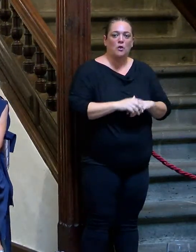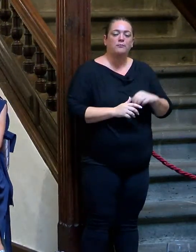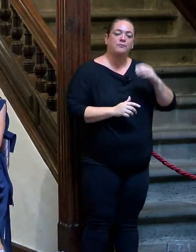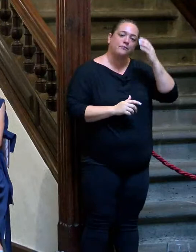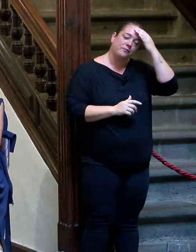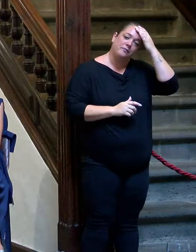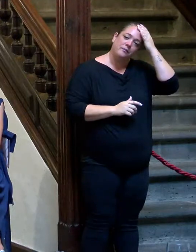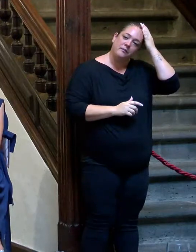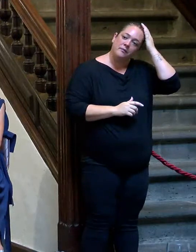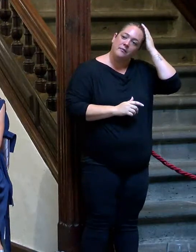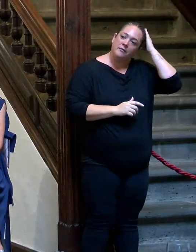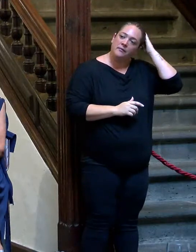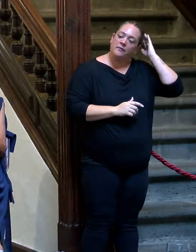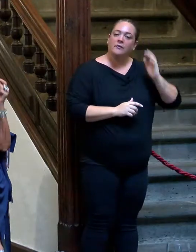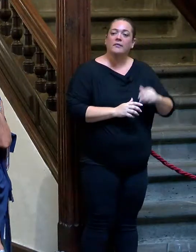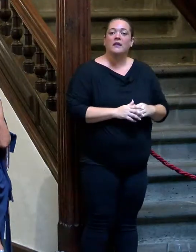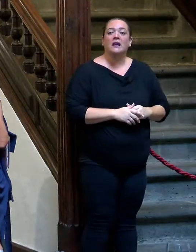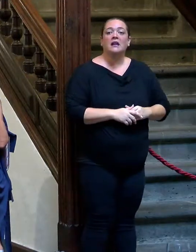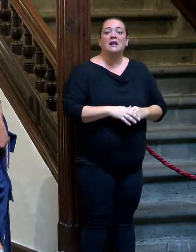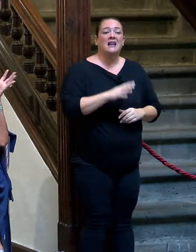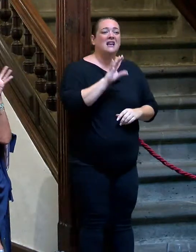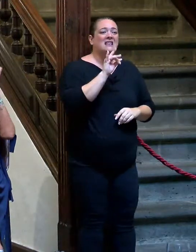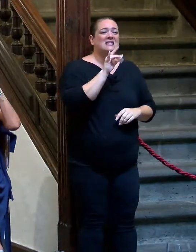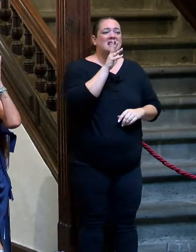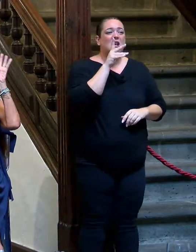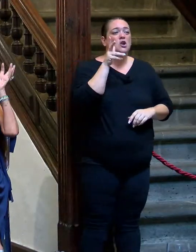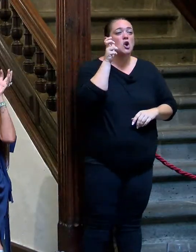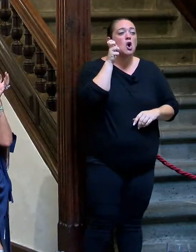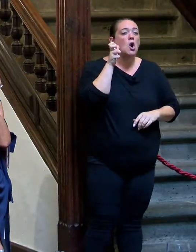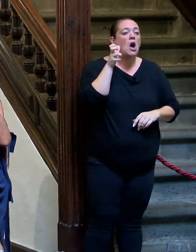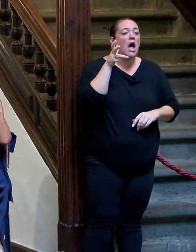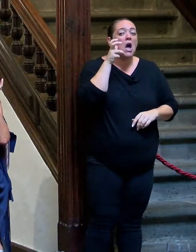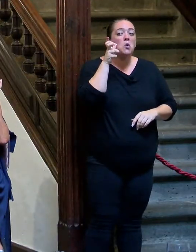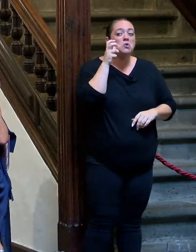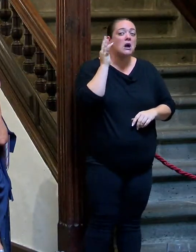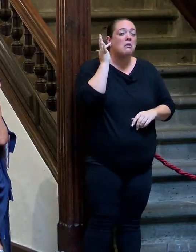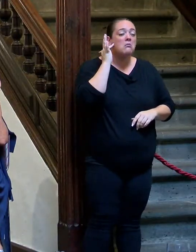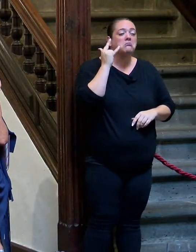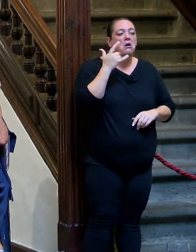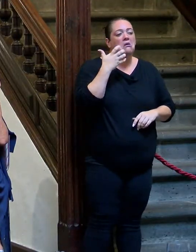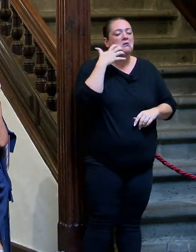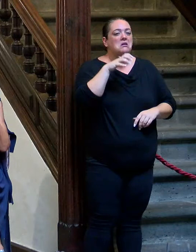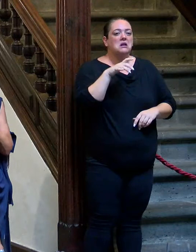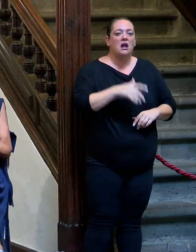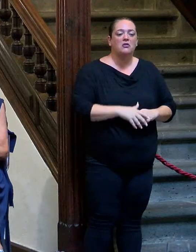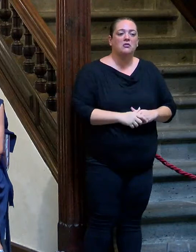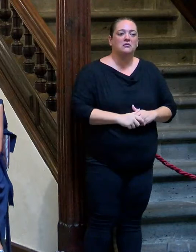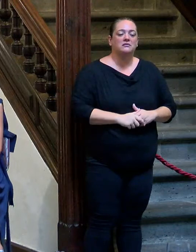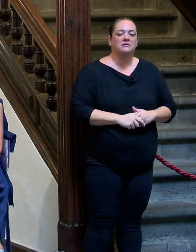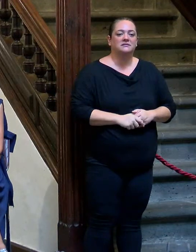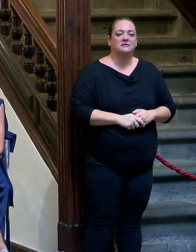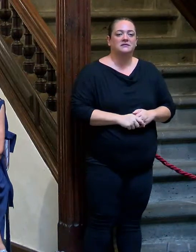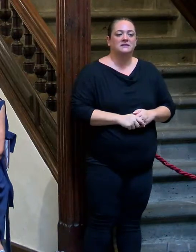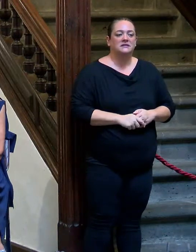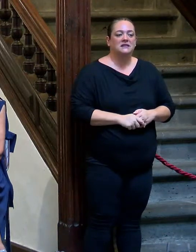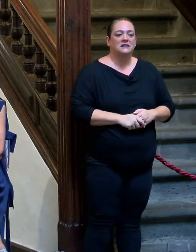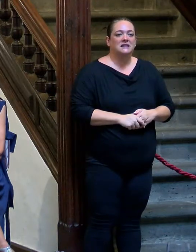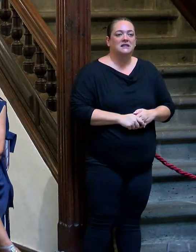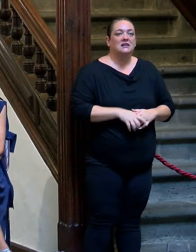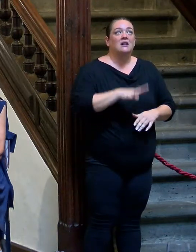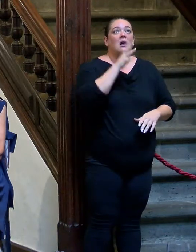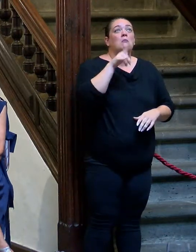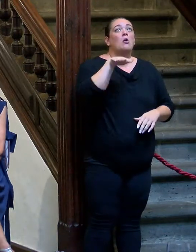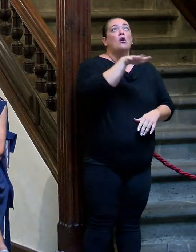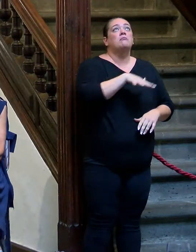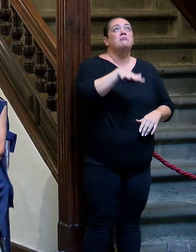A ver, aquí me escucha mejor. Sí, porque por aquí te me he escuchado como con eco. Bueno, eco aquí vamos a tener por el